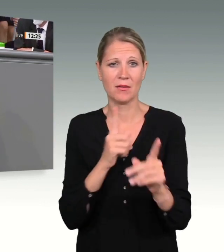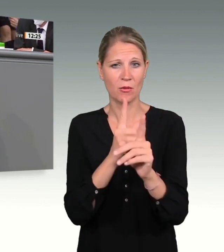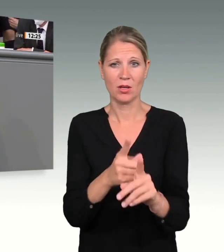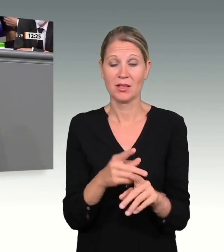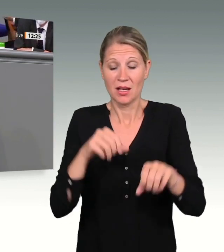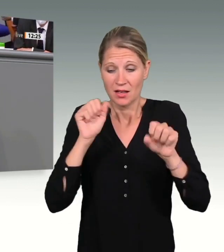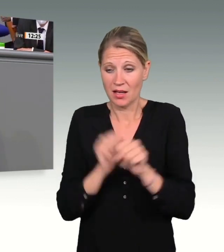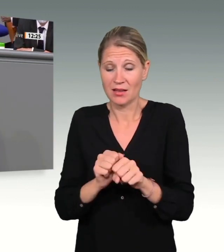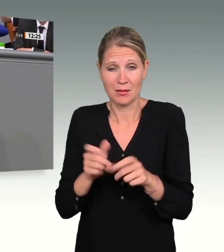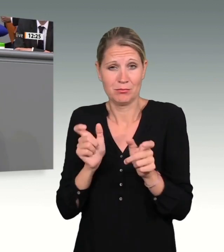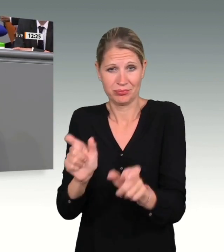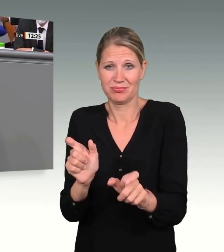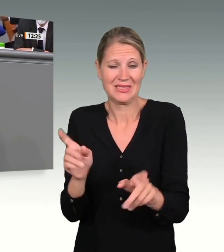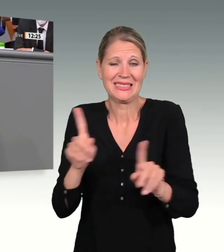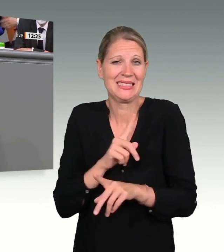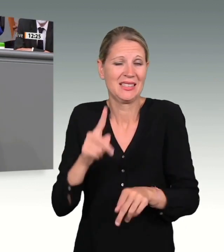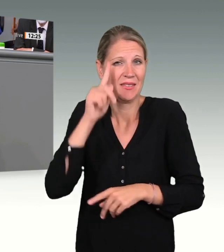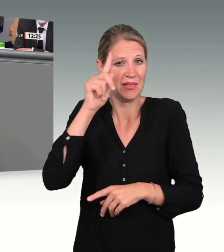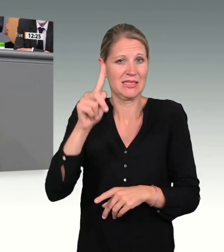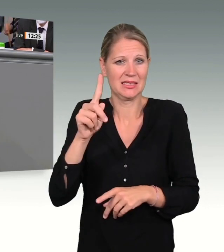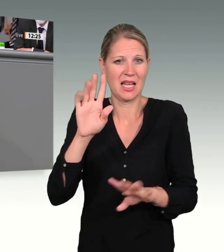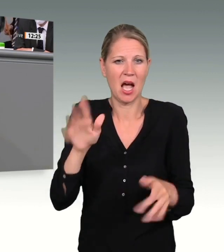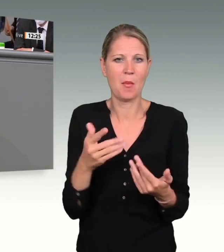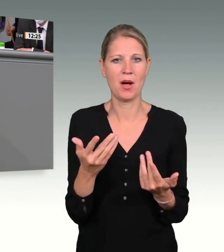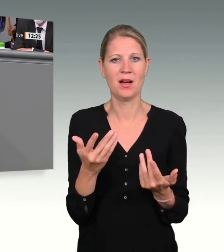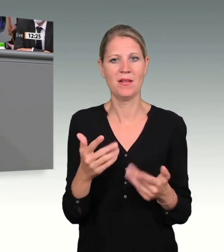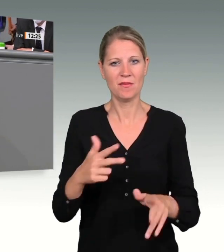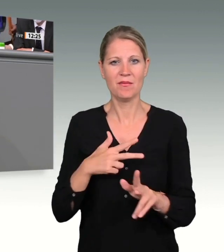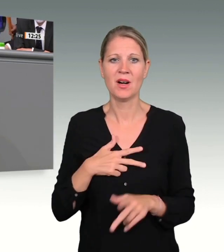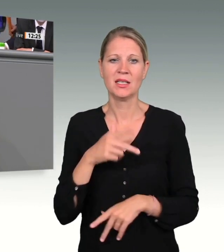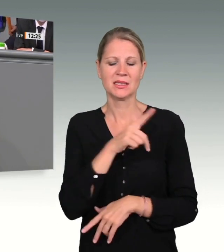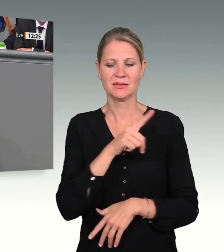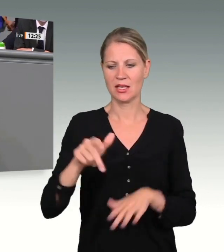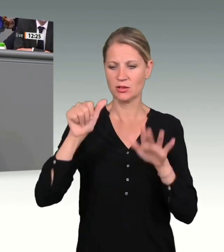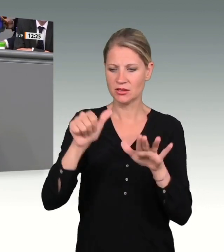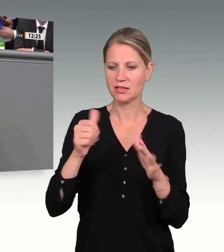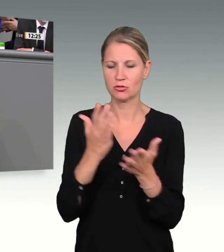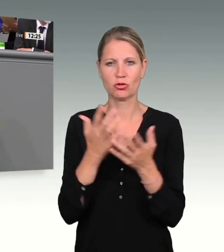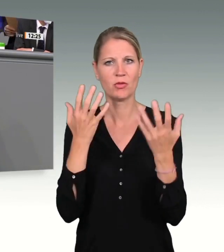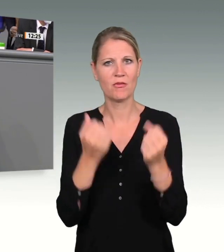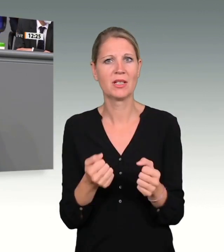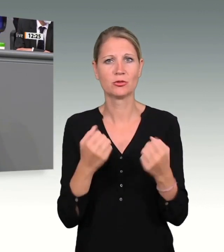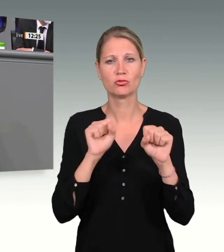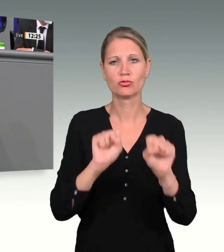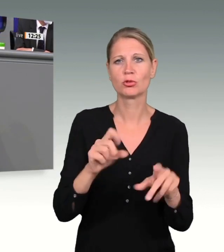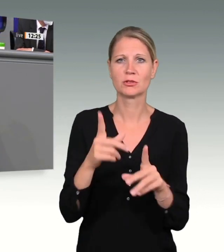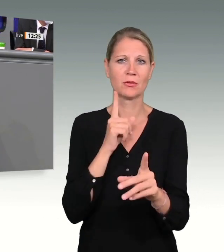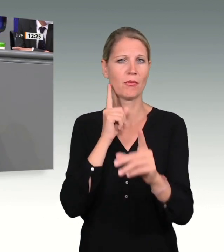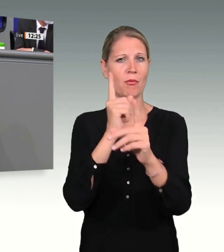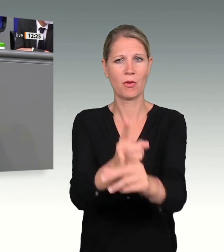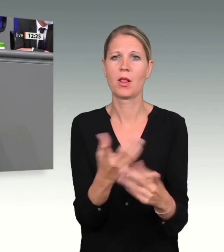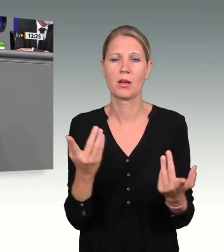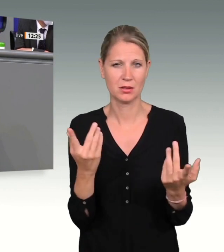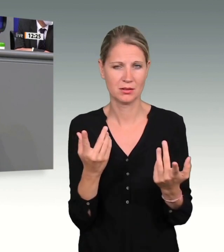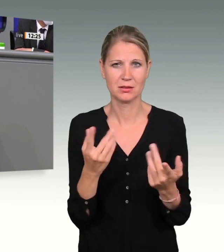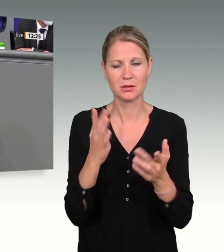dem Februar 2016 mit ihm befasst. Amri war in ein islamistisches Netzwerk in Deutschland eingebunden. Er hatte noch während der Tat Kontakt mit